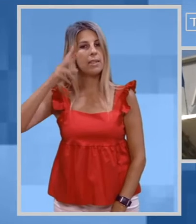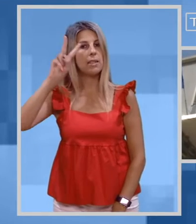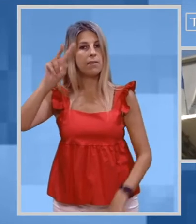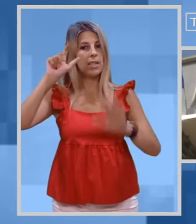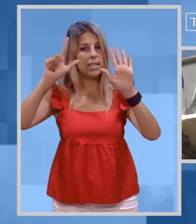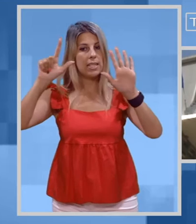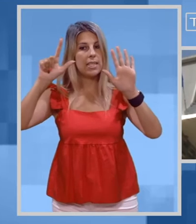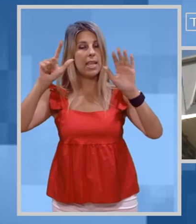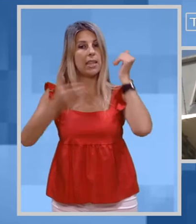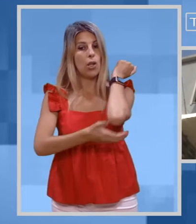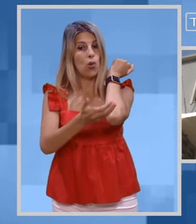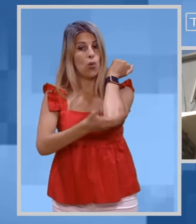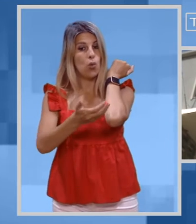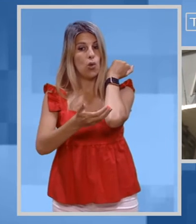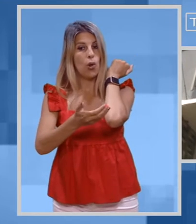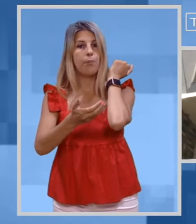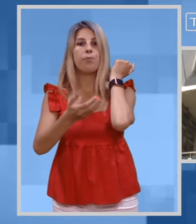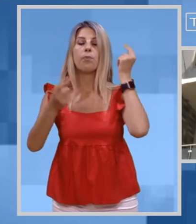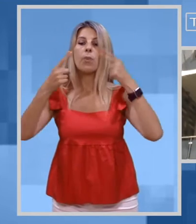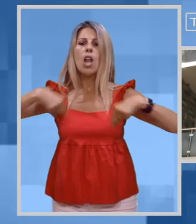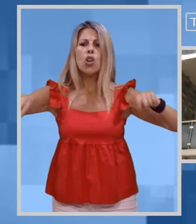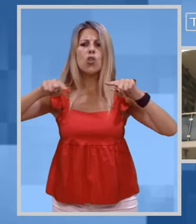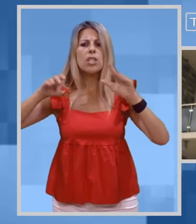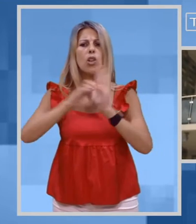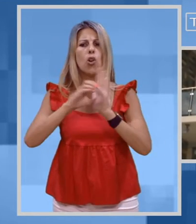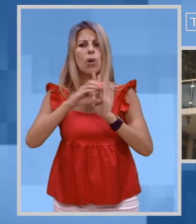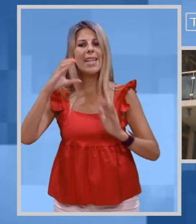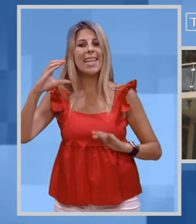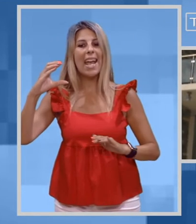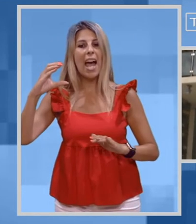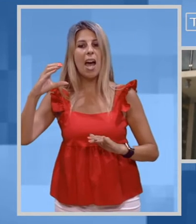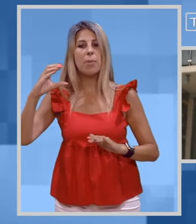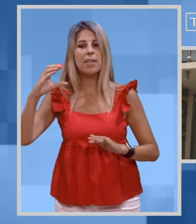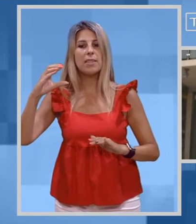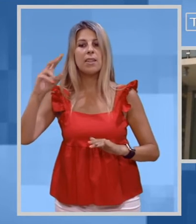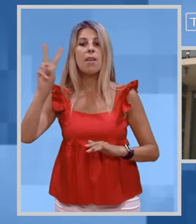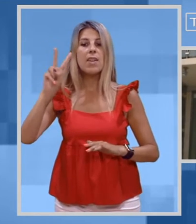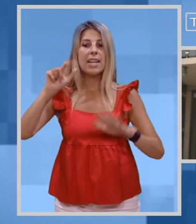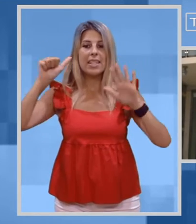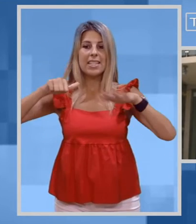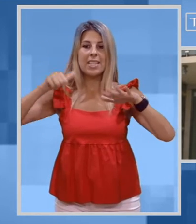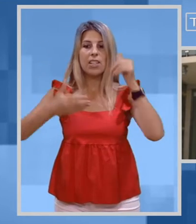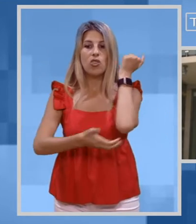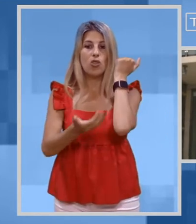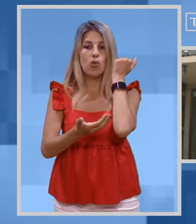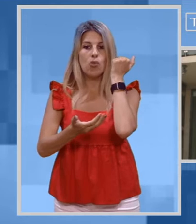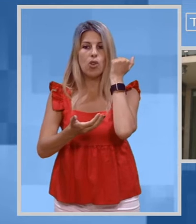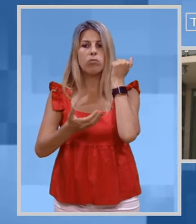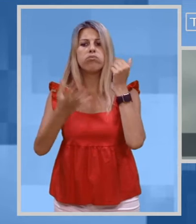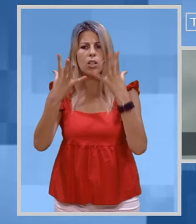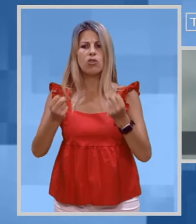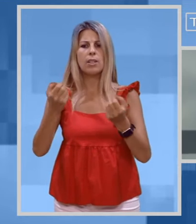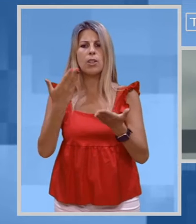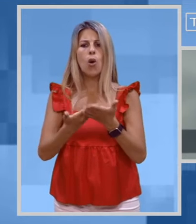Martedì 27 luglio Il Consiglio Comunale di Cabras ha adottato venerdì 16